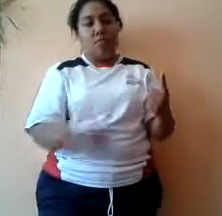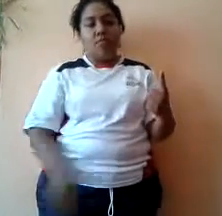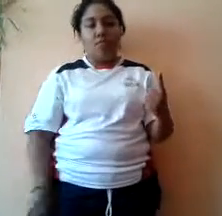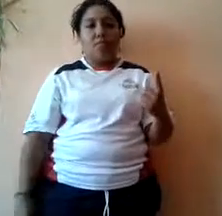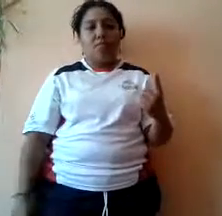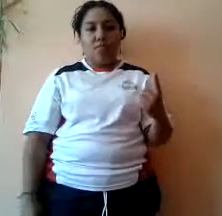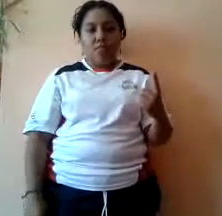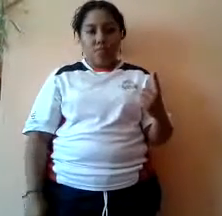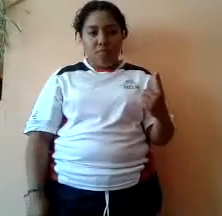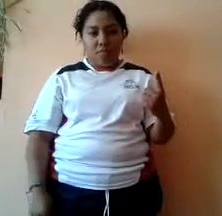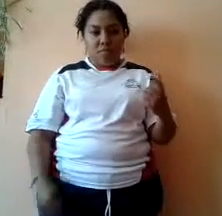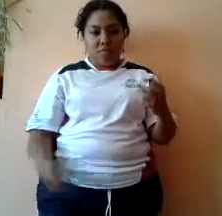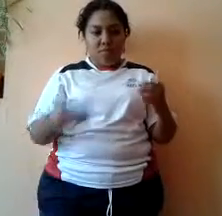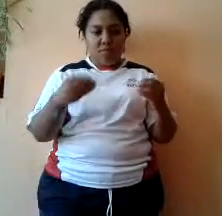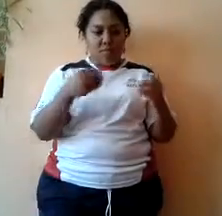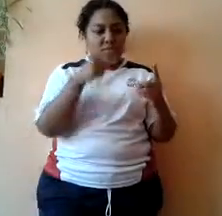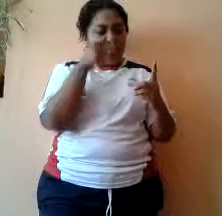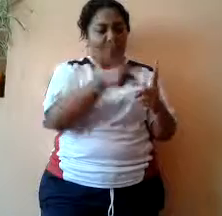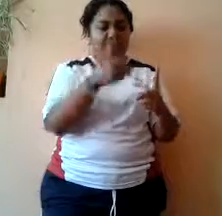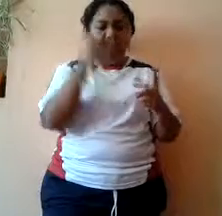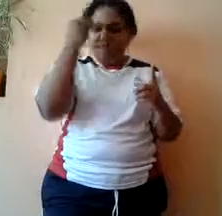muy enfadado por no encontrar lo que deseaba